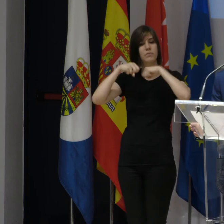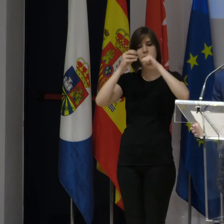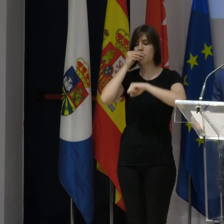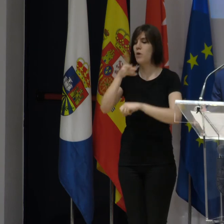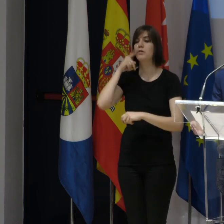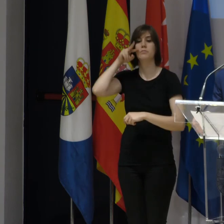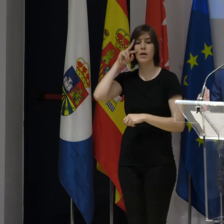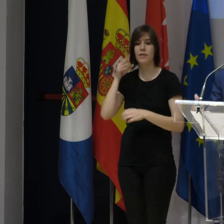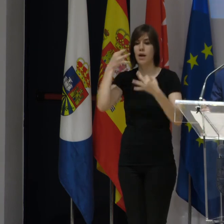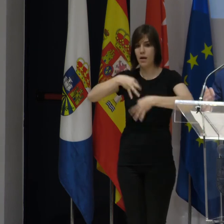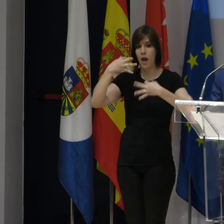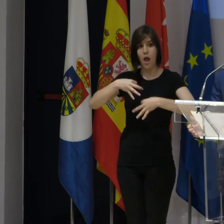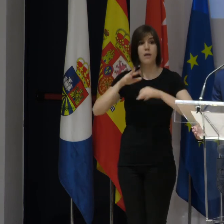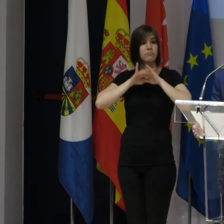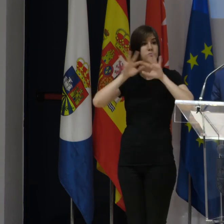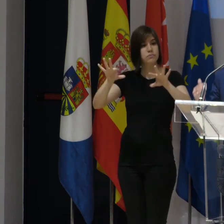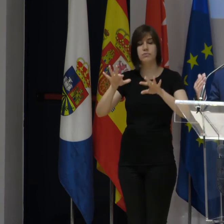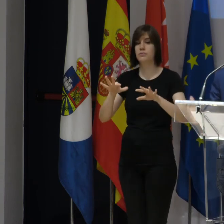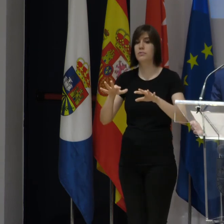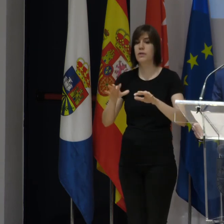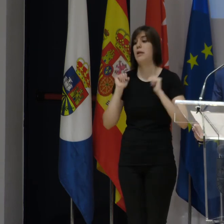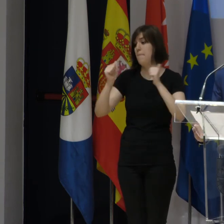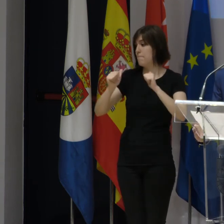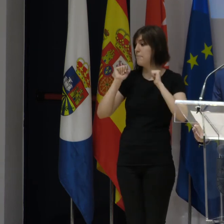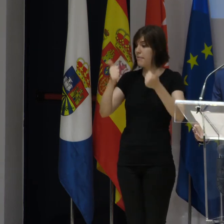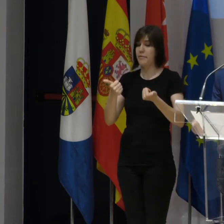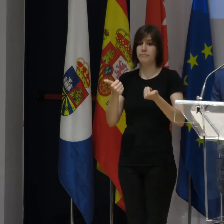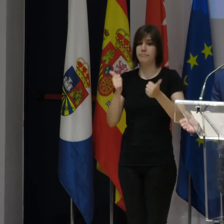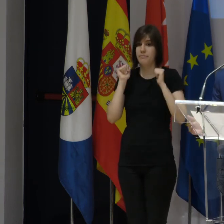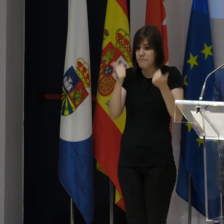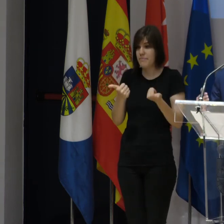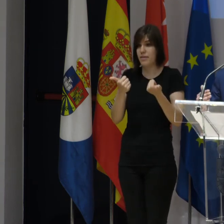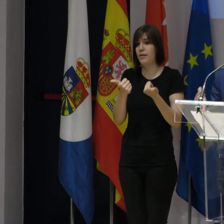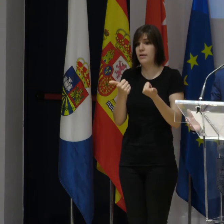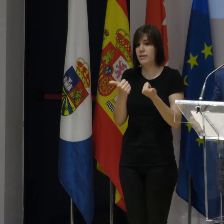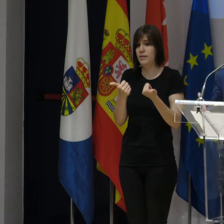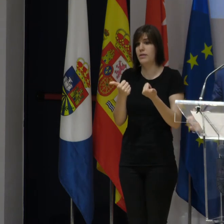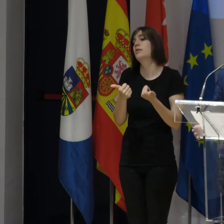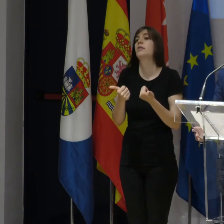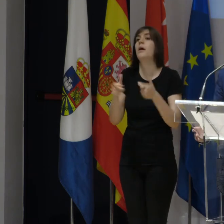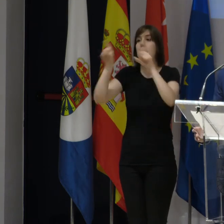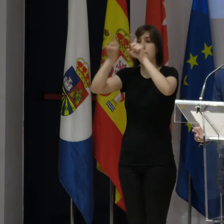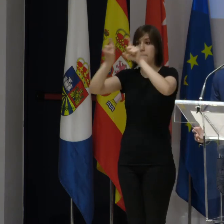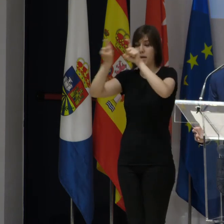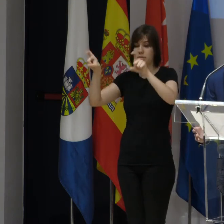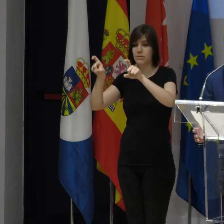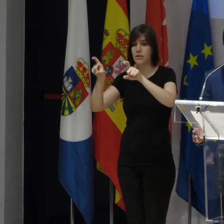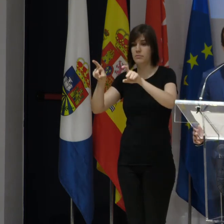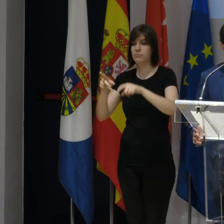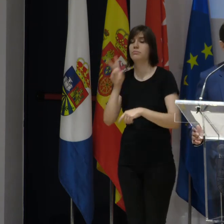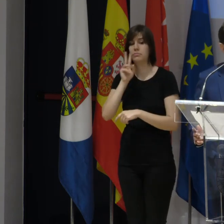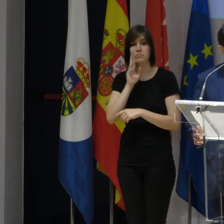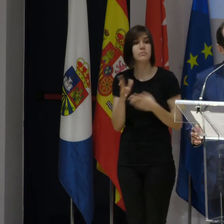compartir experiencias reales que inspiran a emprendedores, que comienzan y al resto del ejido empresarial de la localidad de Fuenlabrada.